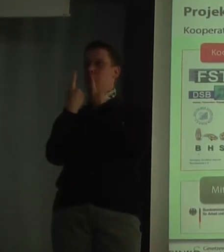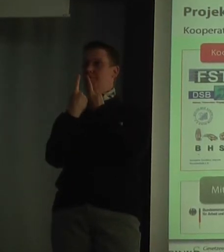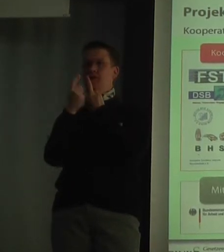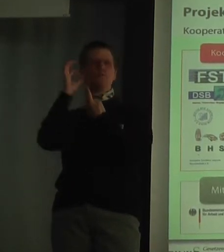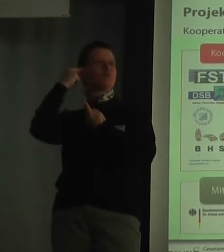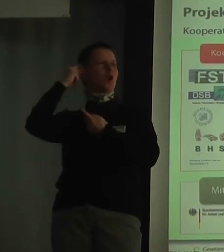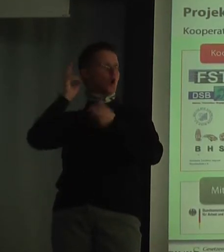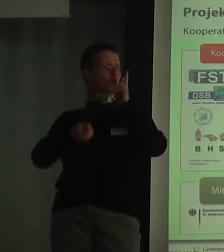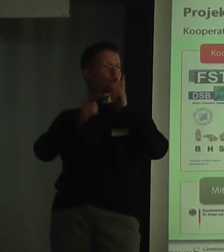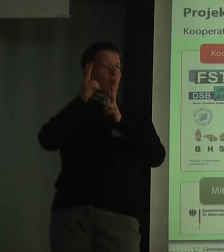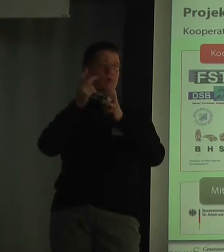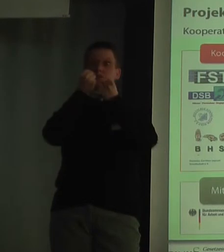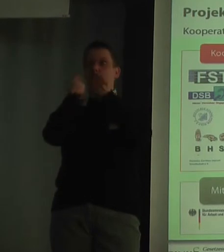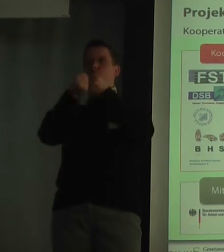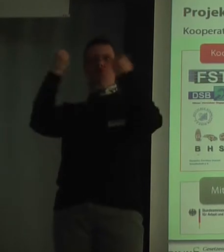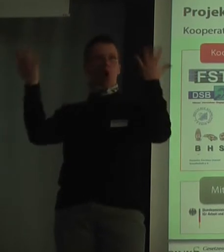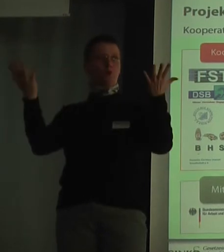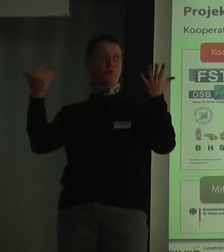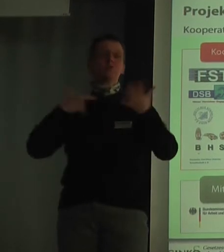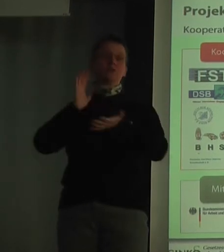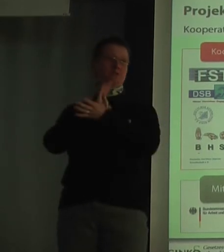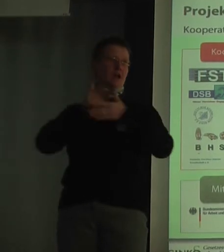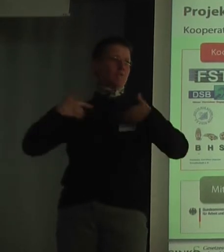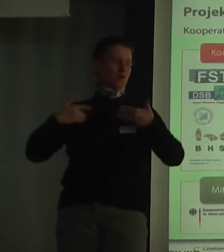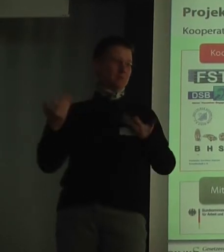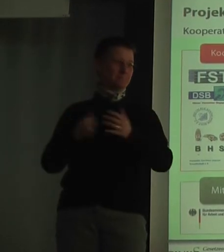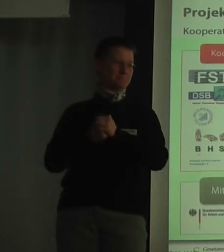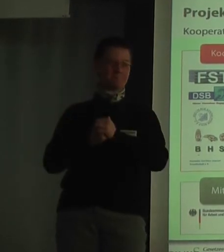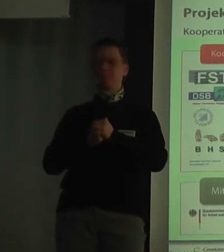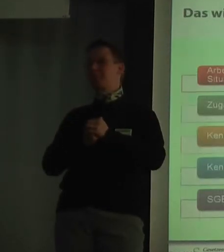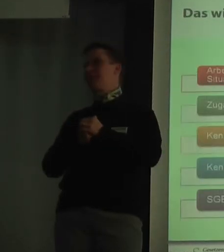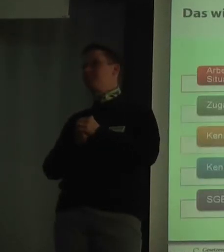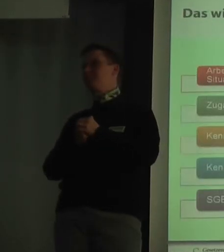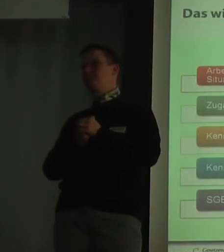hörgeschädigte überzeugen. Und ich habe mich sehr darüber gefreut. Jetzt zum